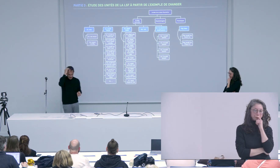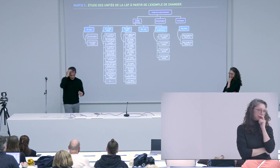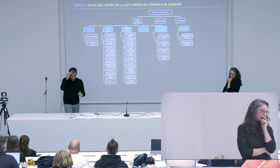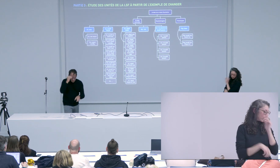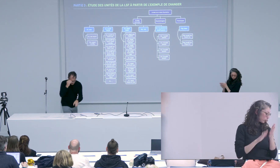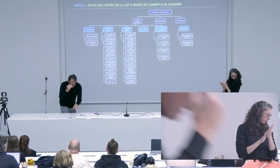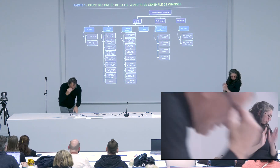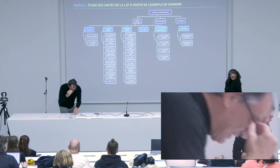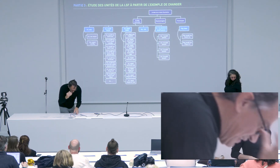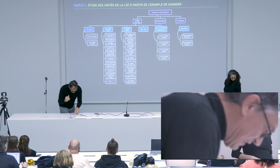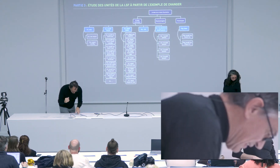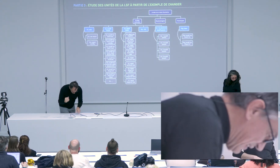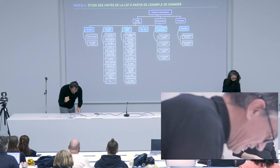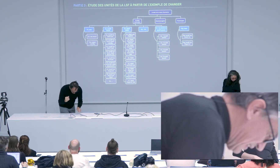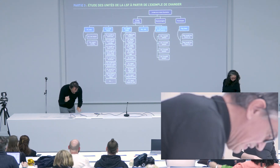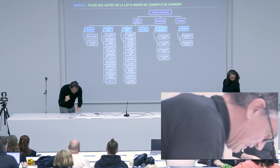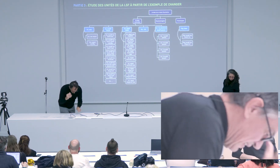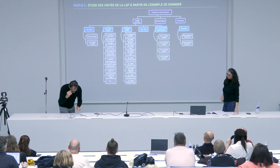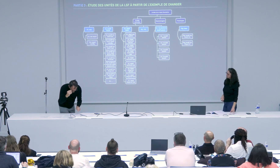vais vous apporter je vais vous poser une question